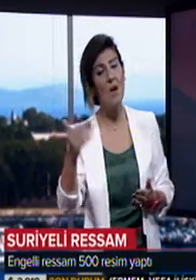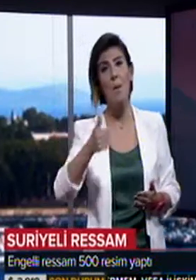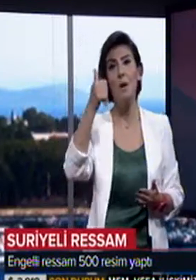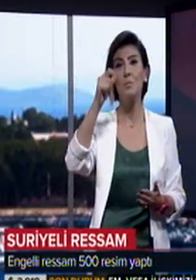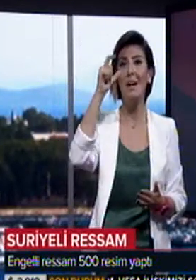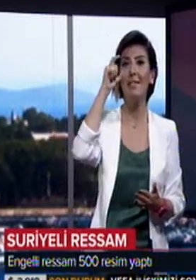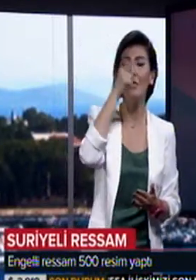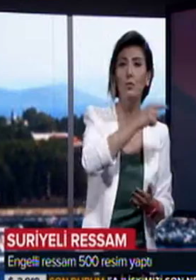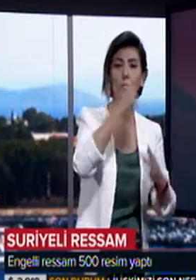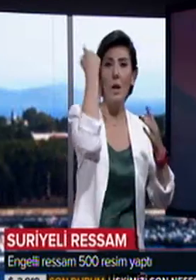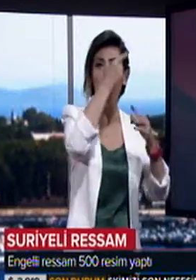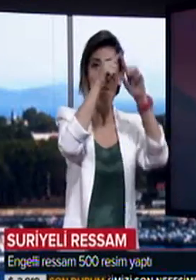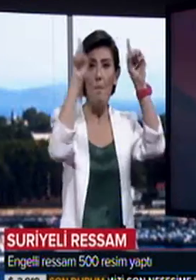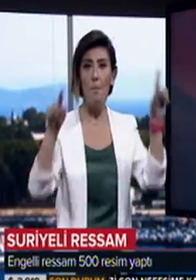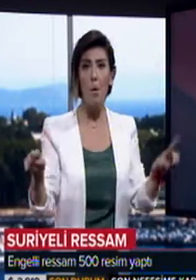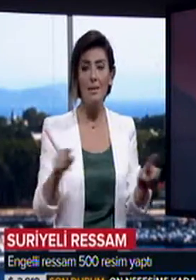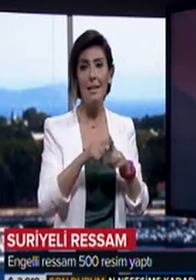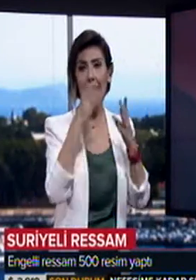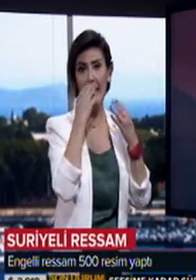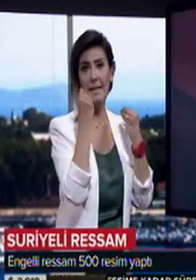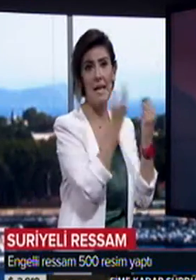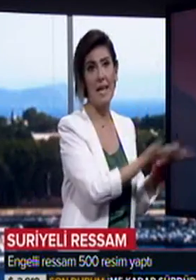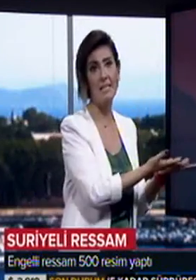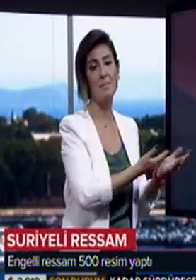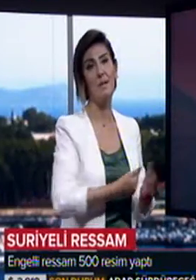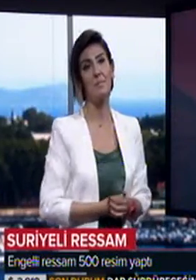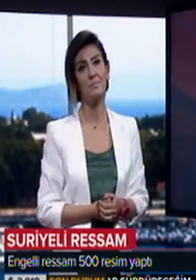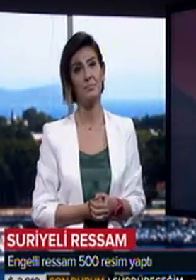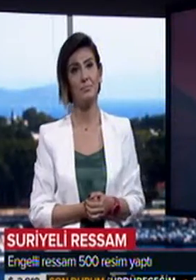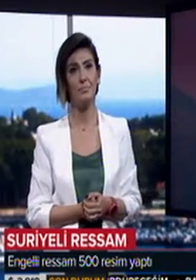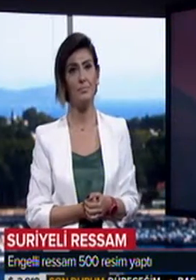Erdoğan ve Başbakan Davutoğlu'na portrelerini hediye etmek.